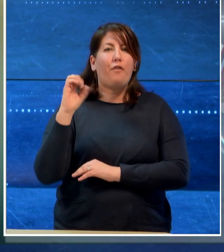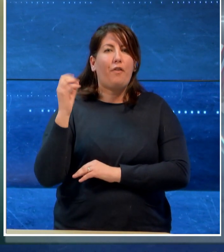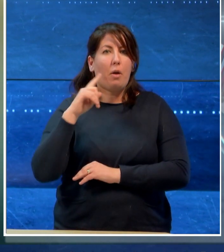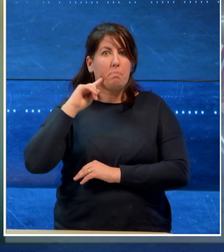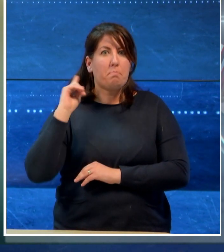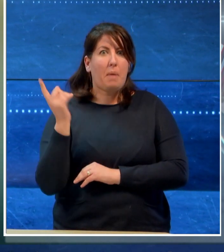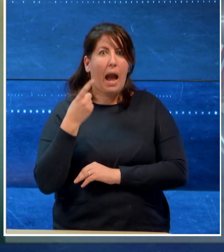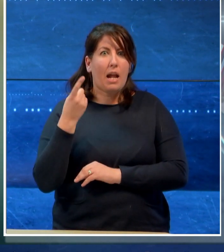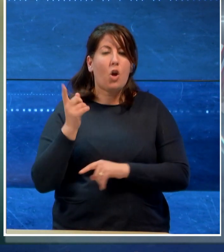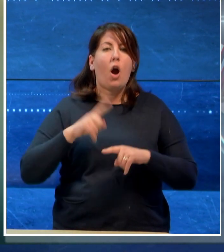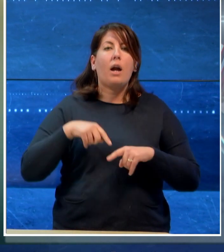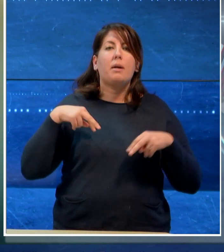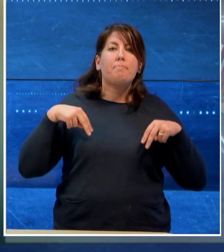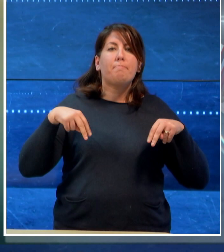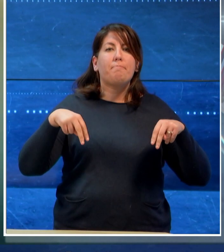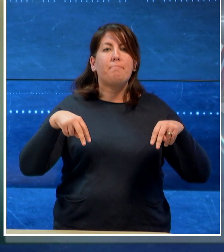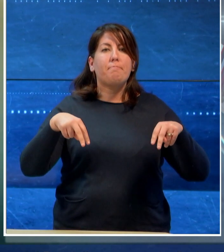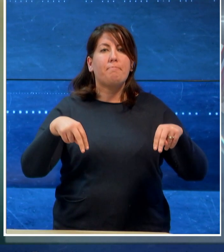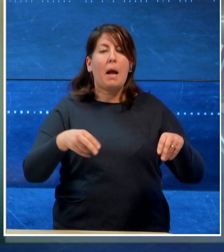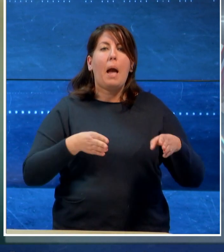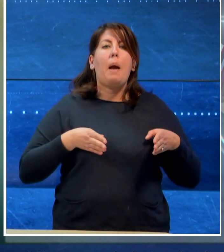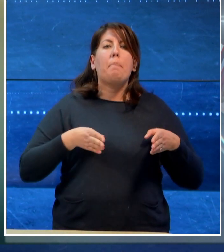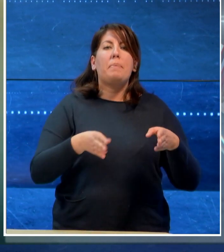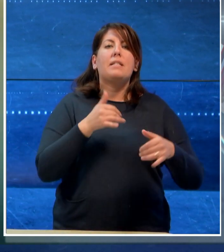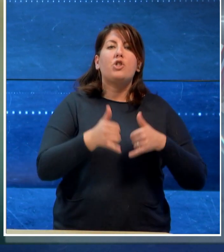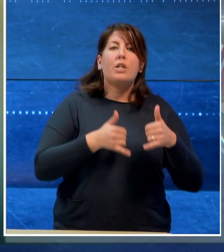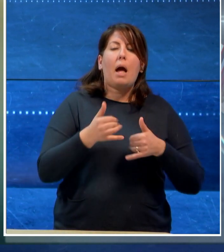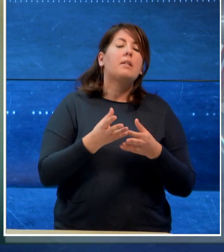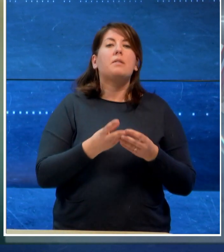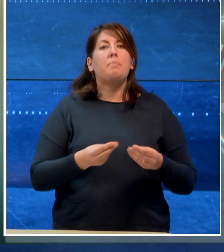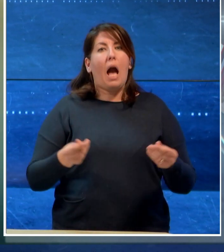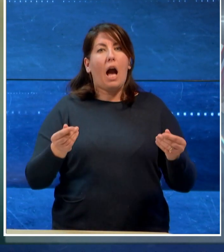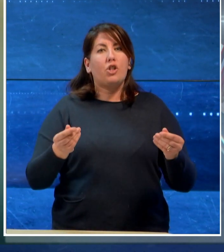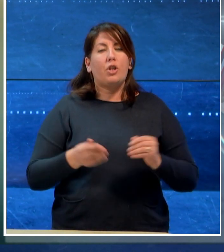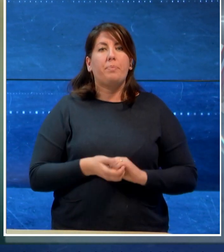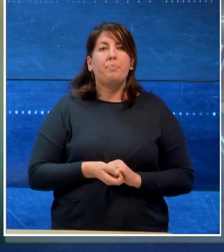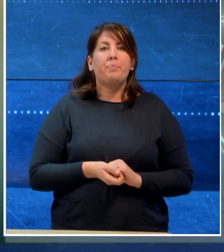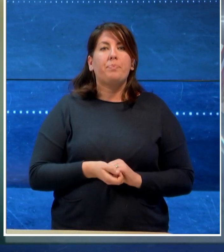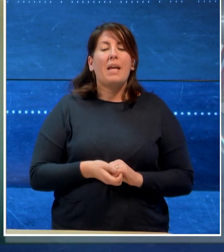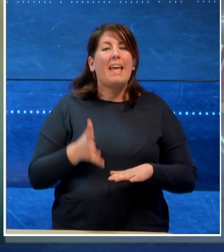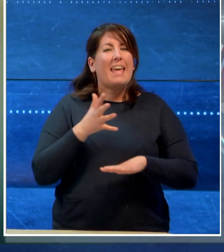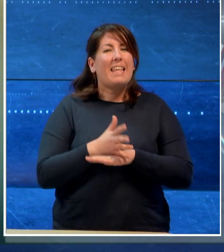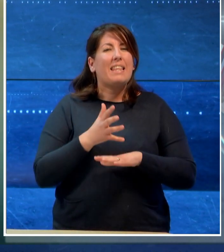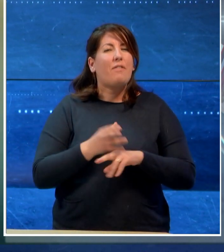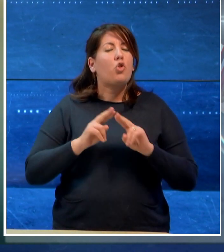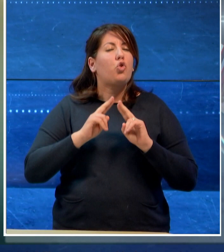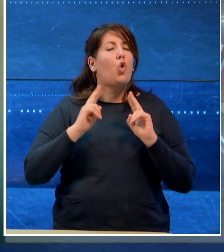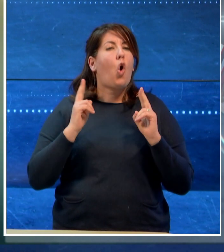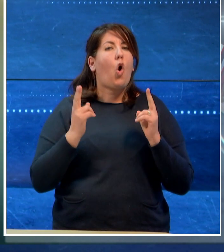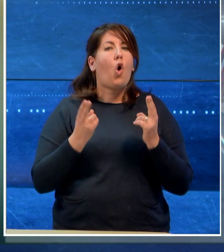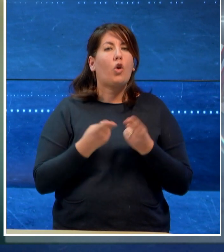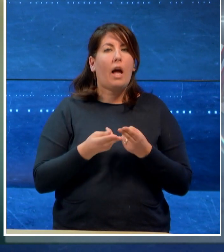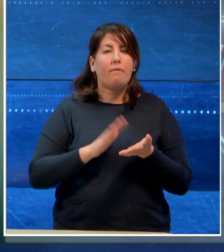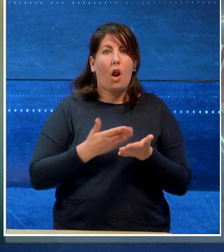pedonalizzazioni, piste ciclabili e spiagge. Un intervento complessivo di 5